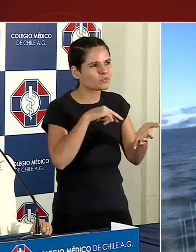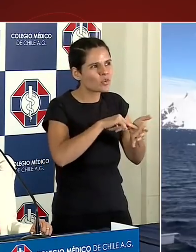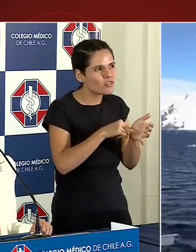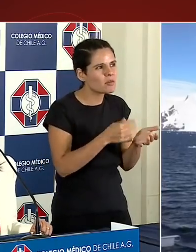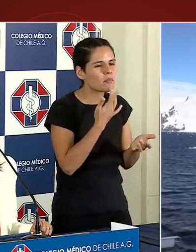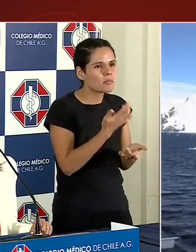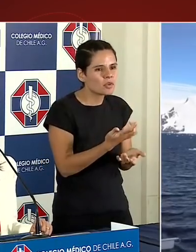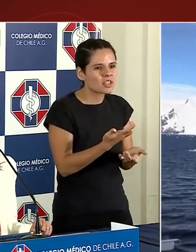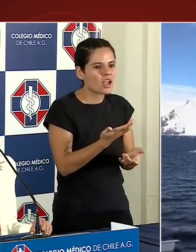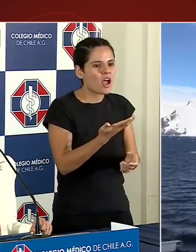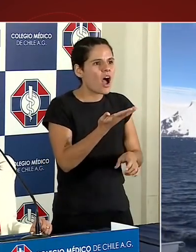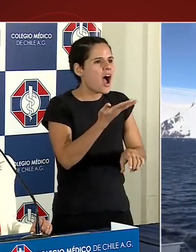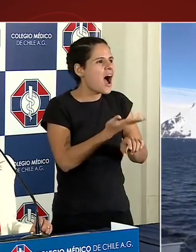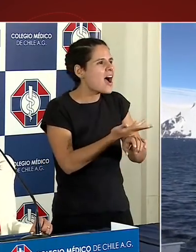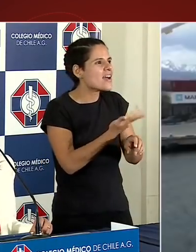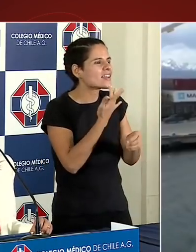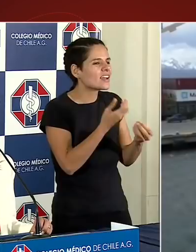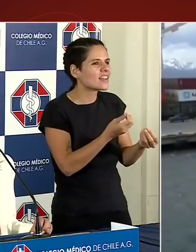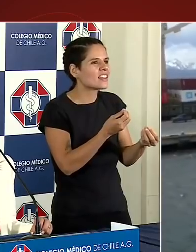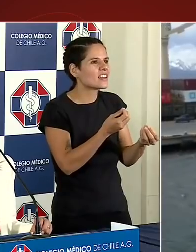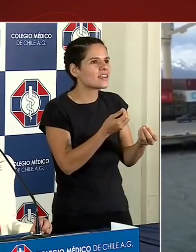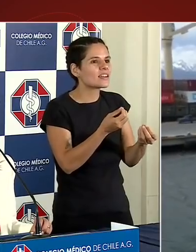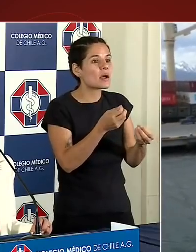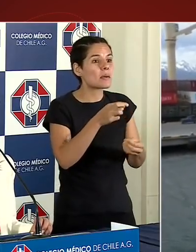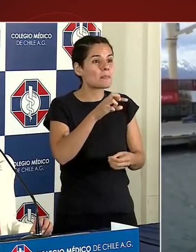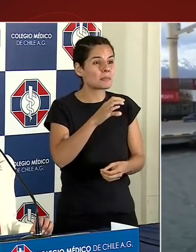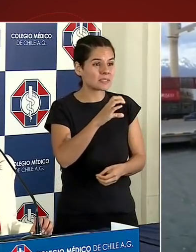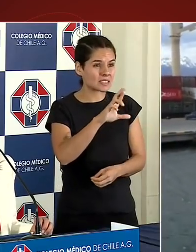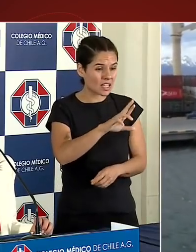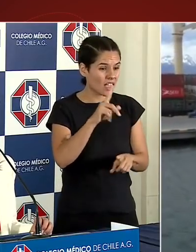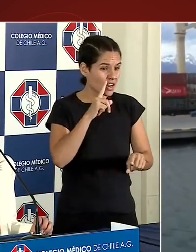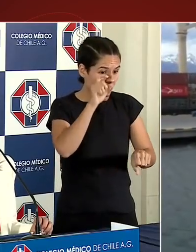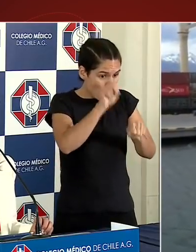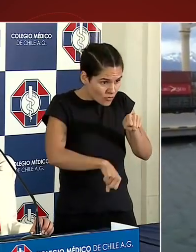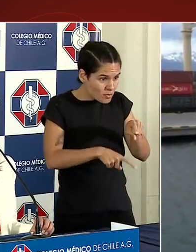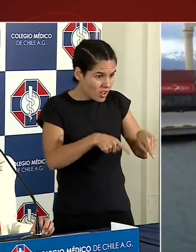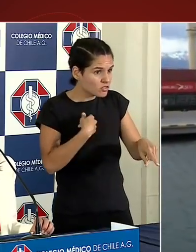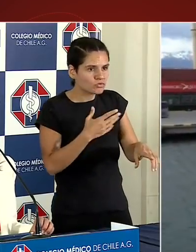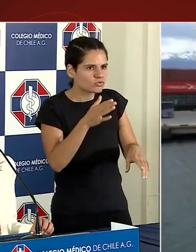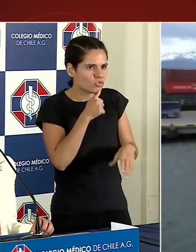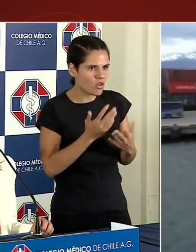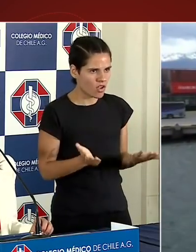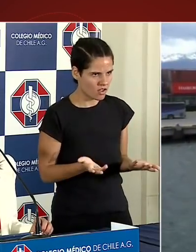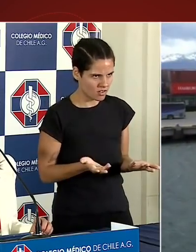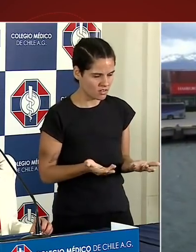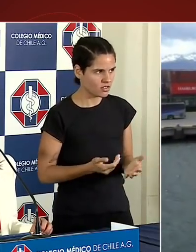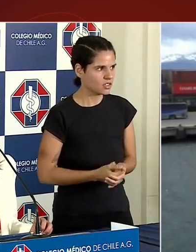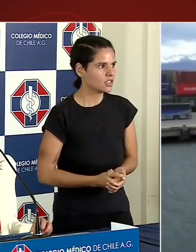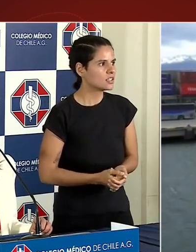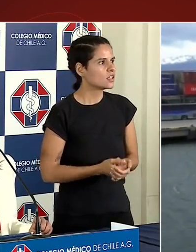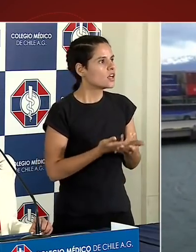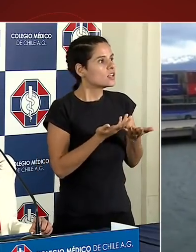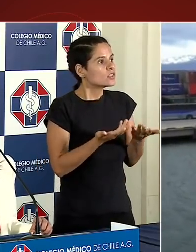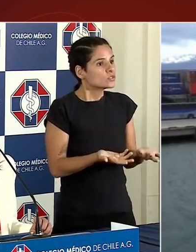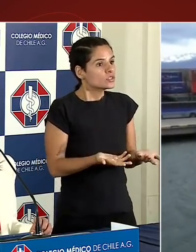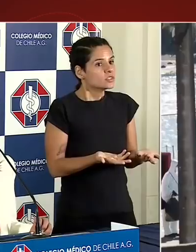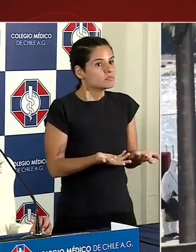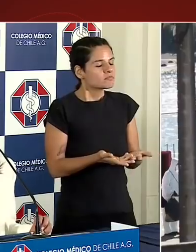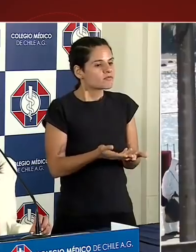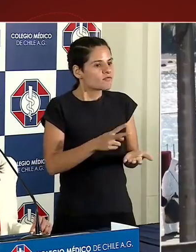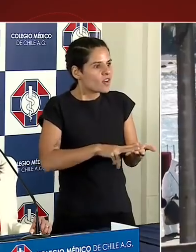la confirmación de la PCR que tenemos. Es por eso que nosotros